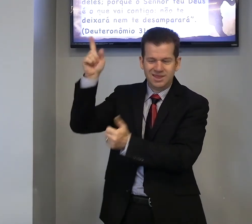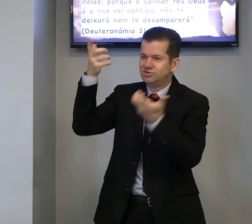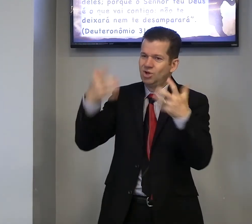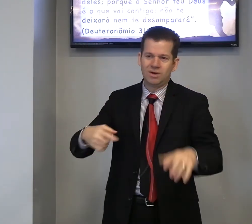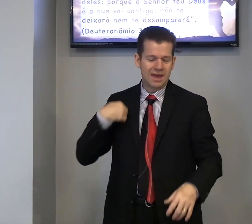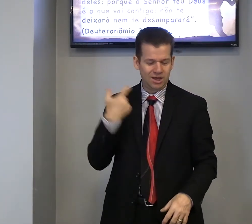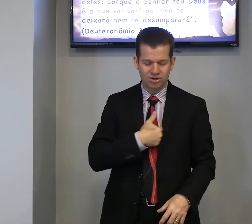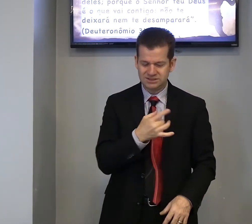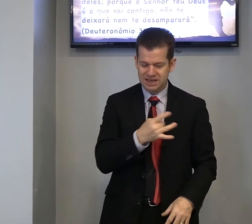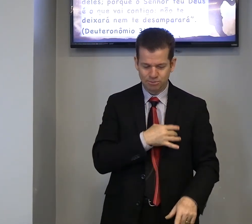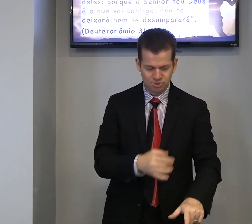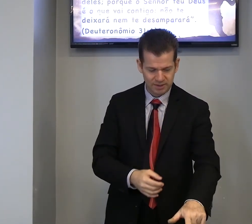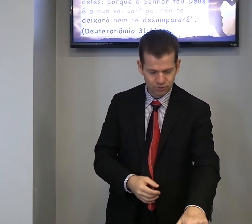Deus não quer que nós tenhamos medo,